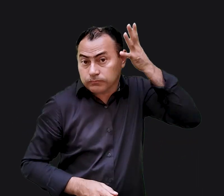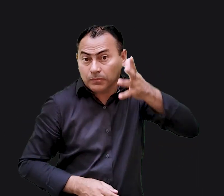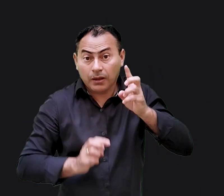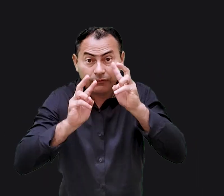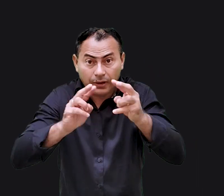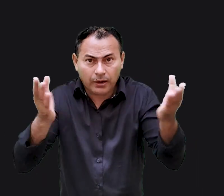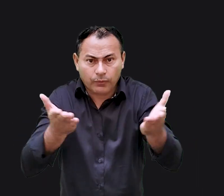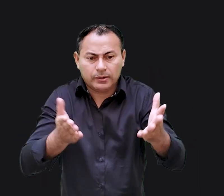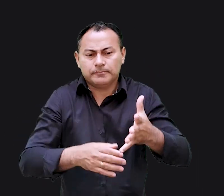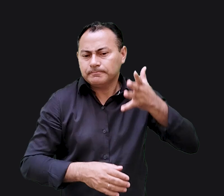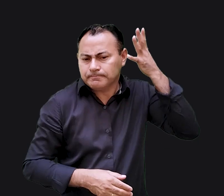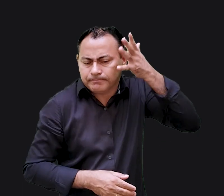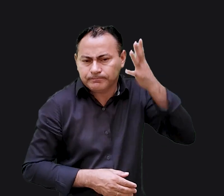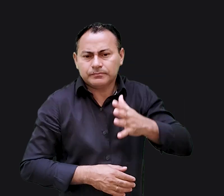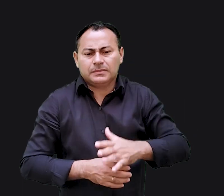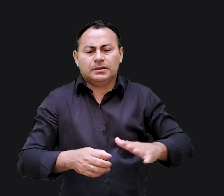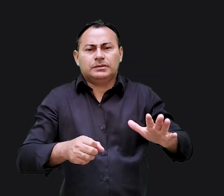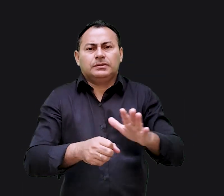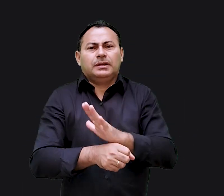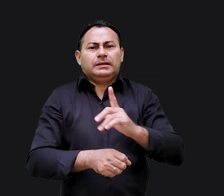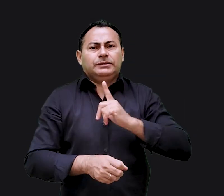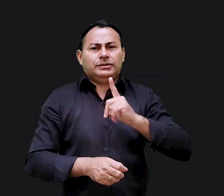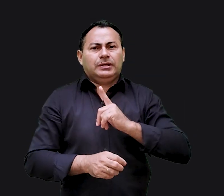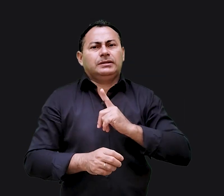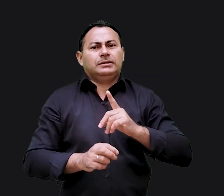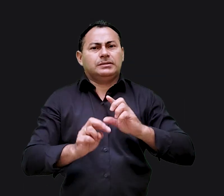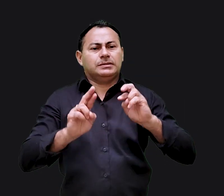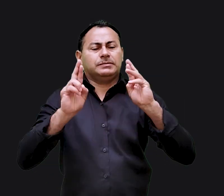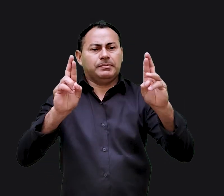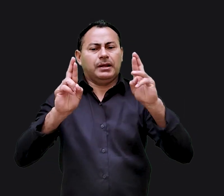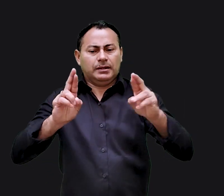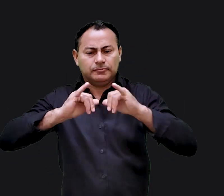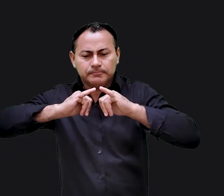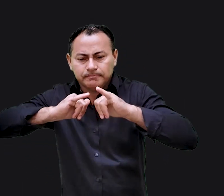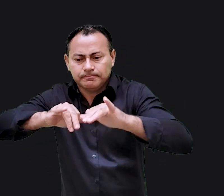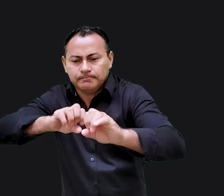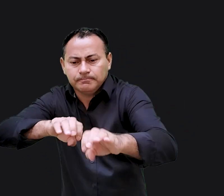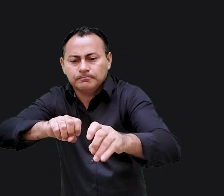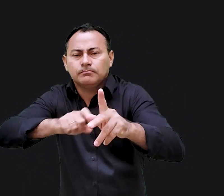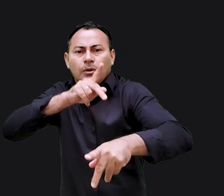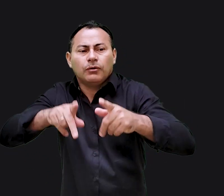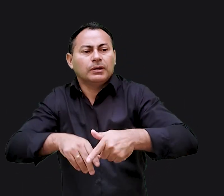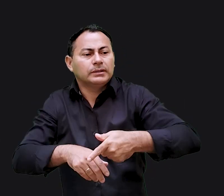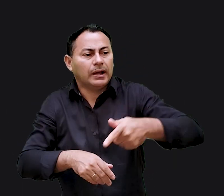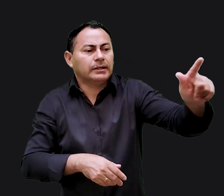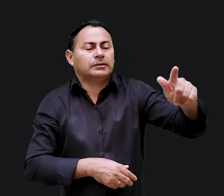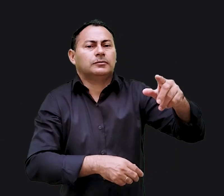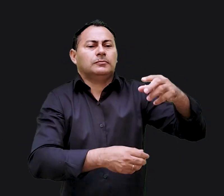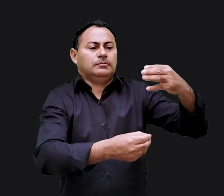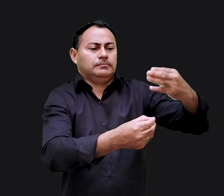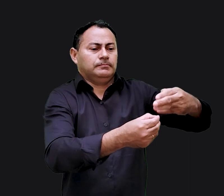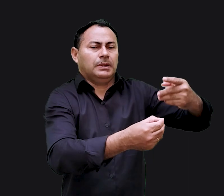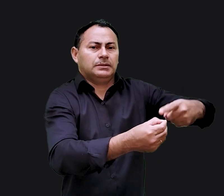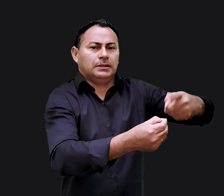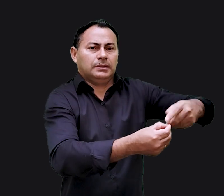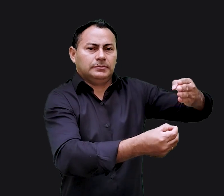que ouviremos a seguir foi um dos sermões cheios de esperança pregado para o povo, enquanto eles saíam para o cativeiro